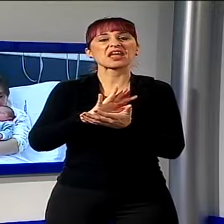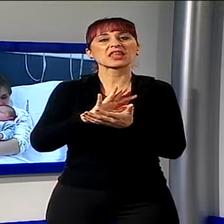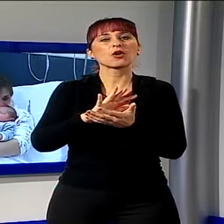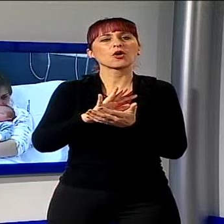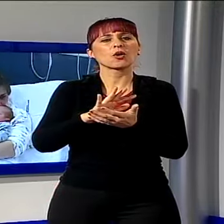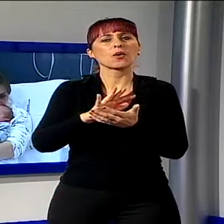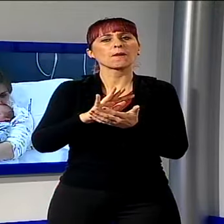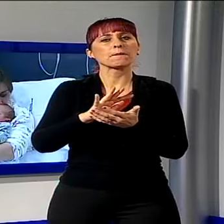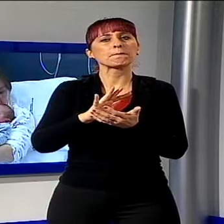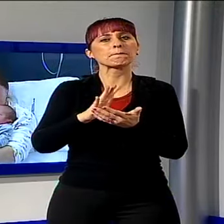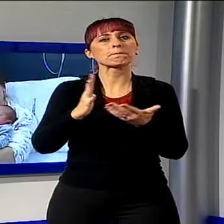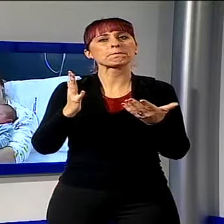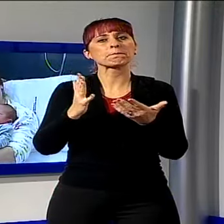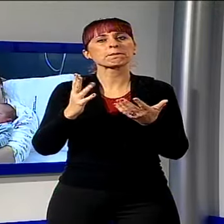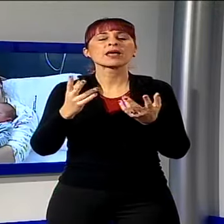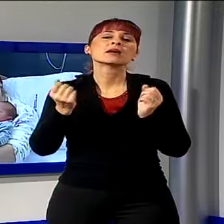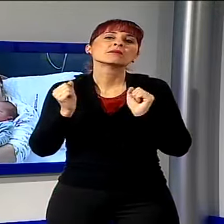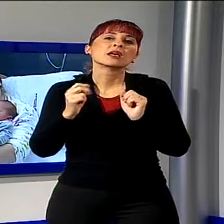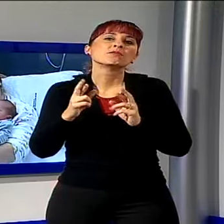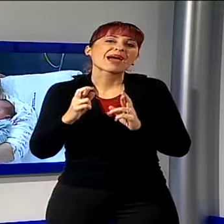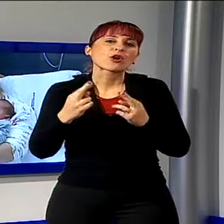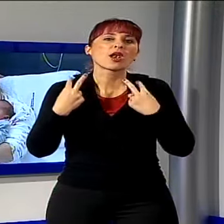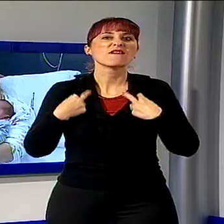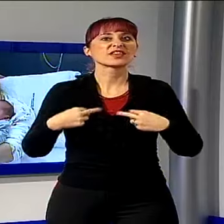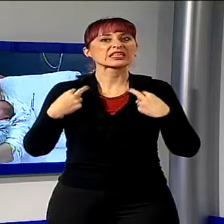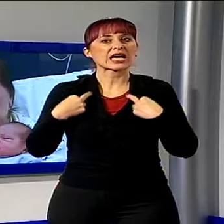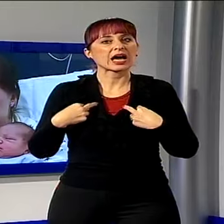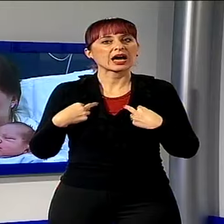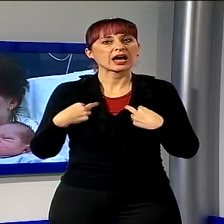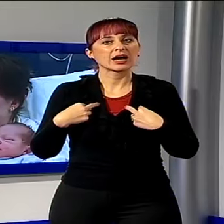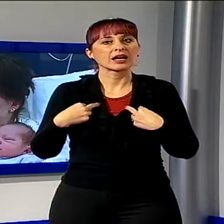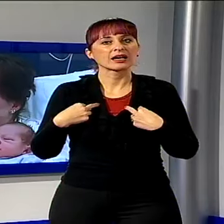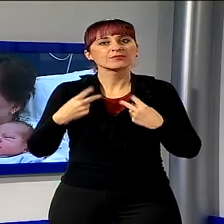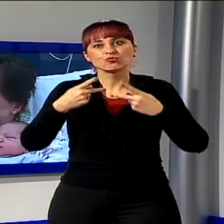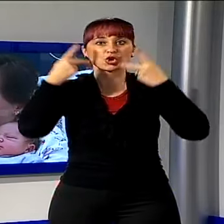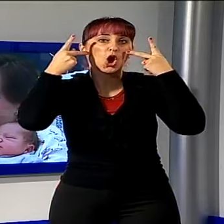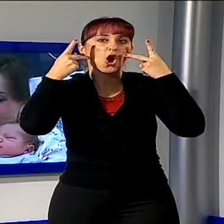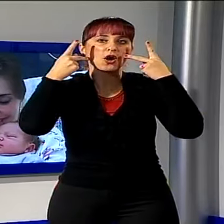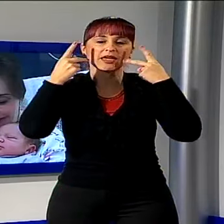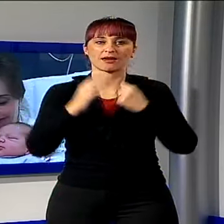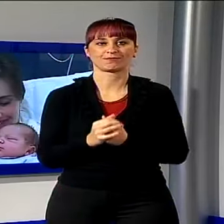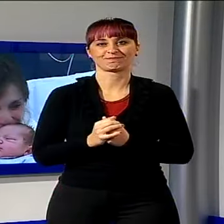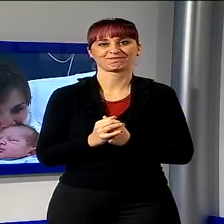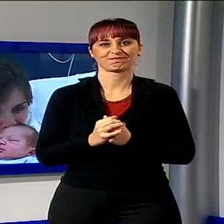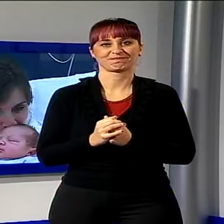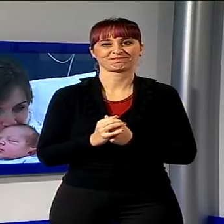cioè, che la vita gli auguri, cioè gli venga tanta gioia, poche parole.